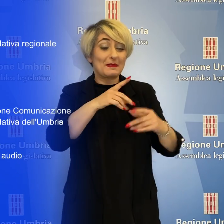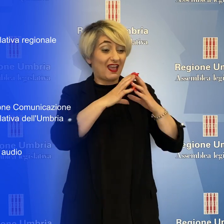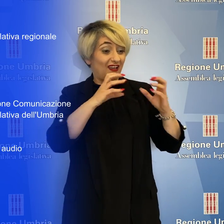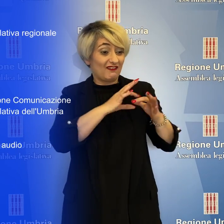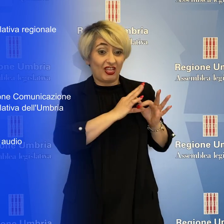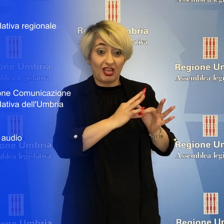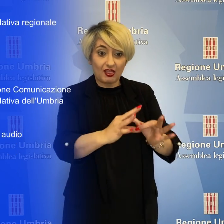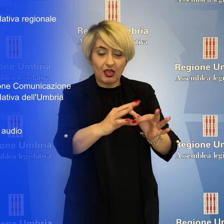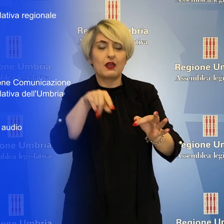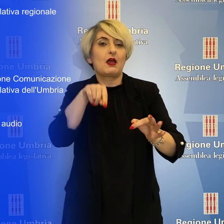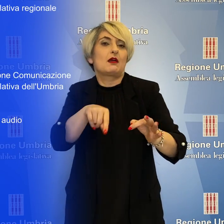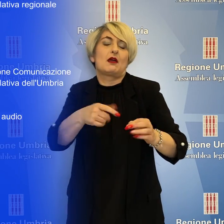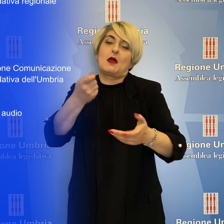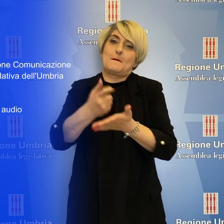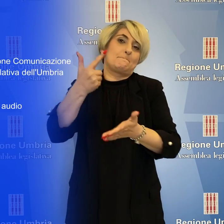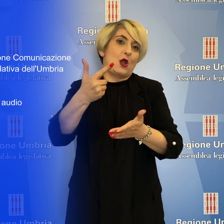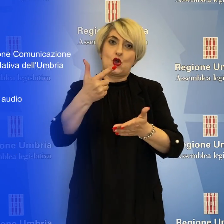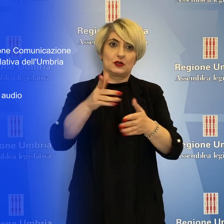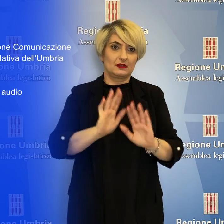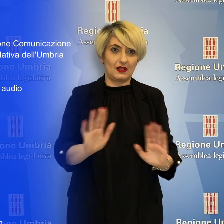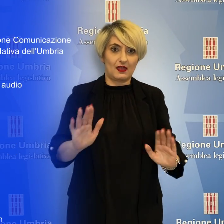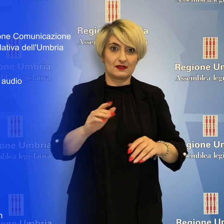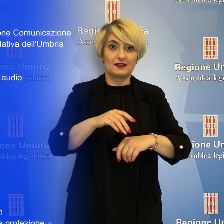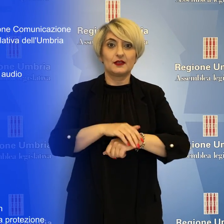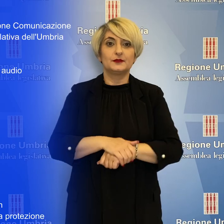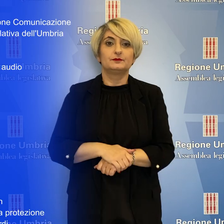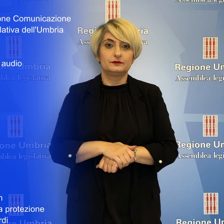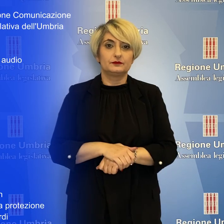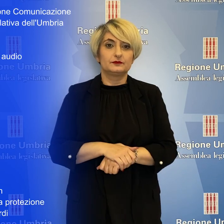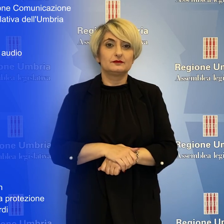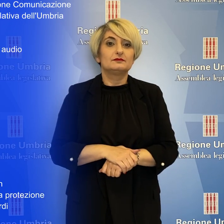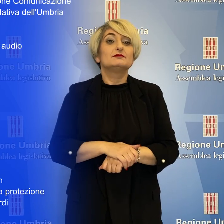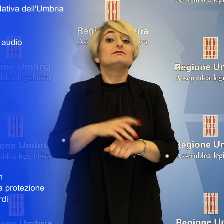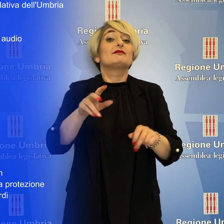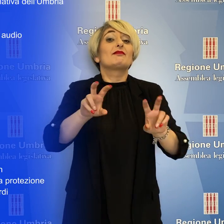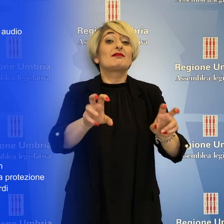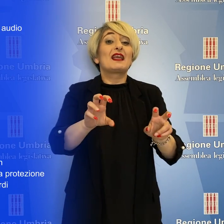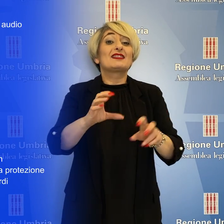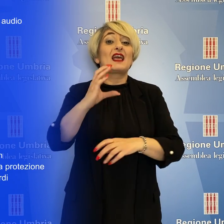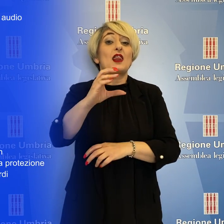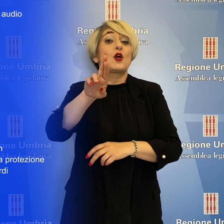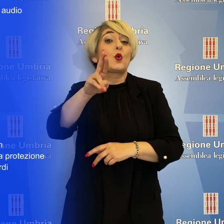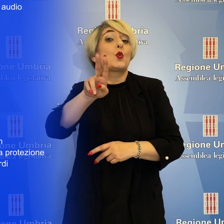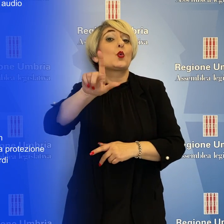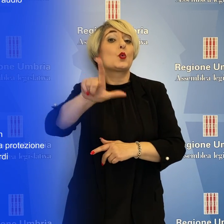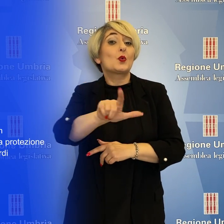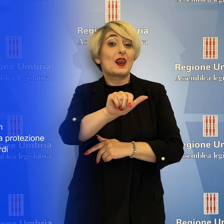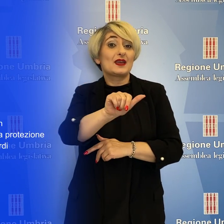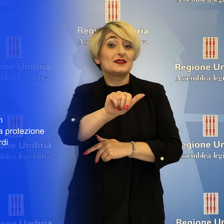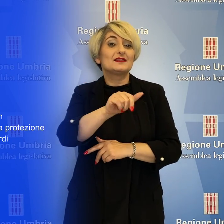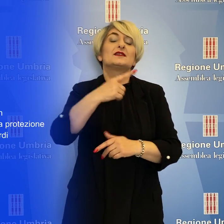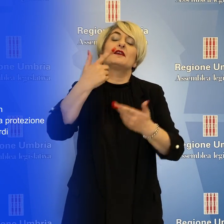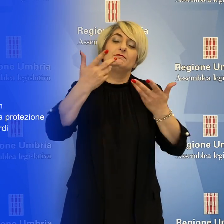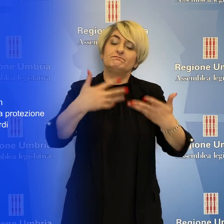filiera. È tutto per questa edizione di Telecrullis, il notiziario nella lingua dei segni, frutto della